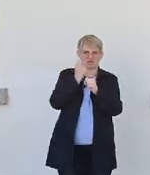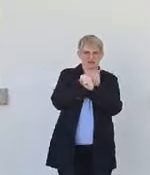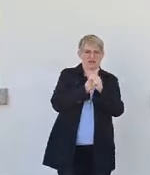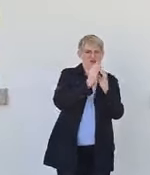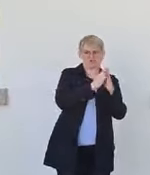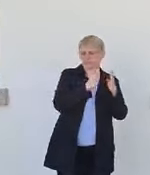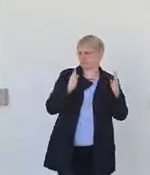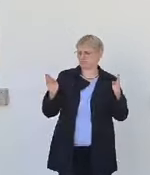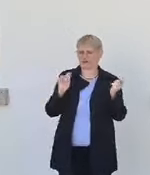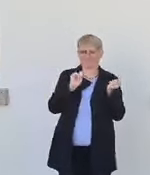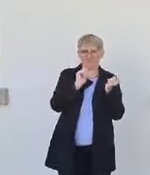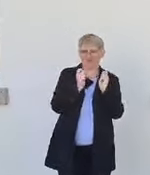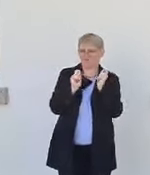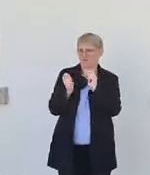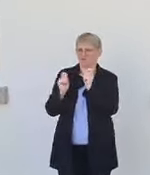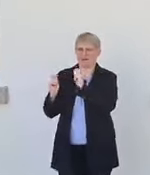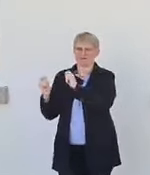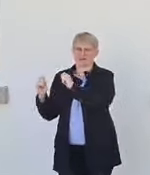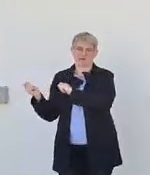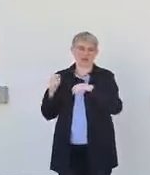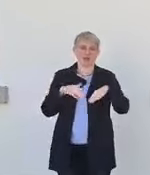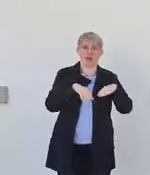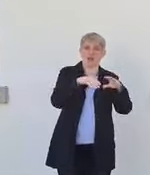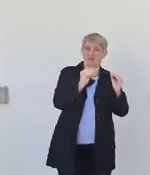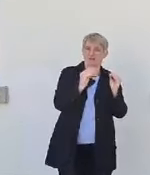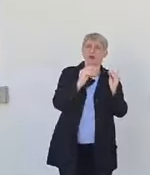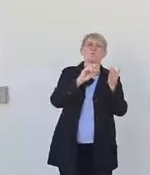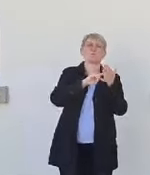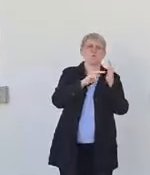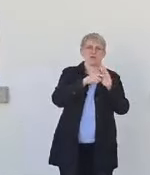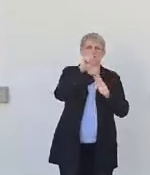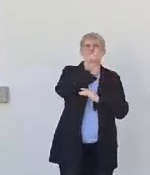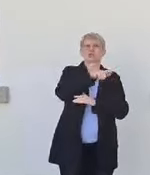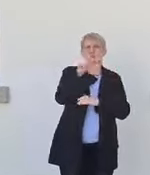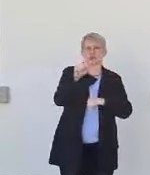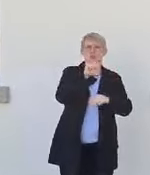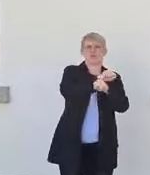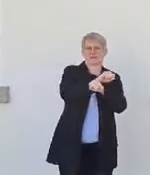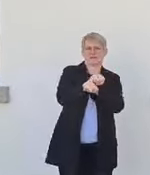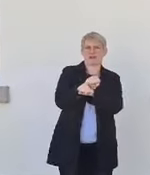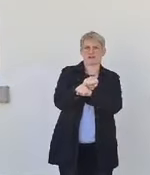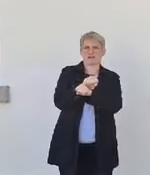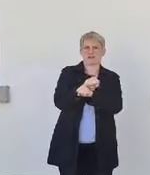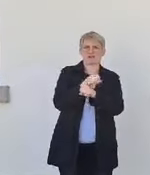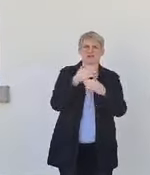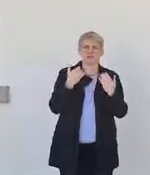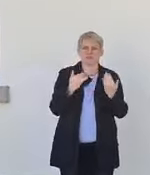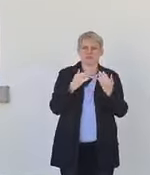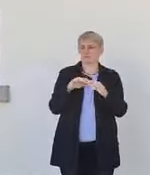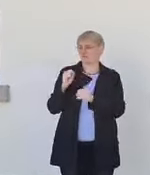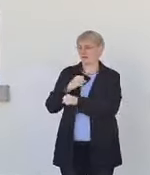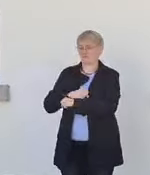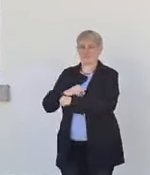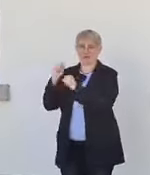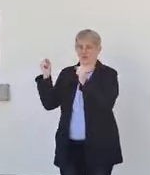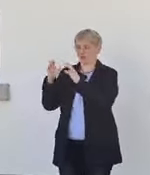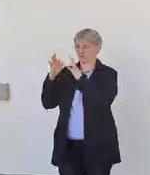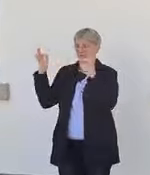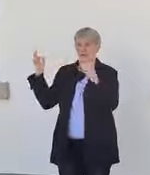verändert. Am Anfang hauptsächlich politisch Inhaftierte hier in Dachau, am Tag der Befreiung 1945 dann